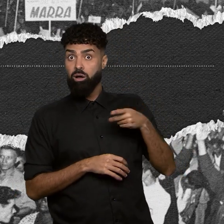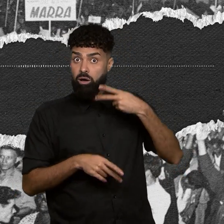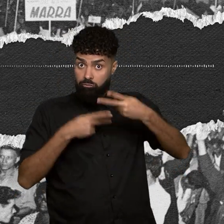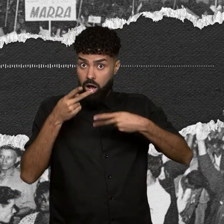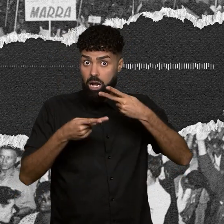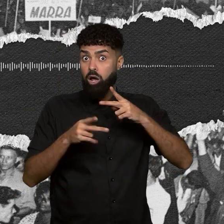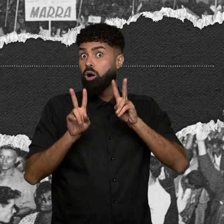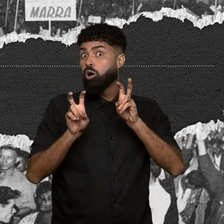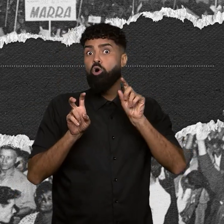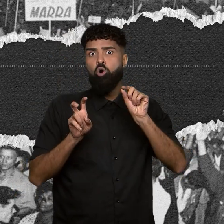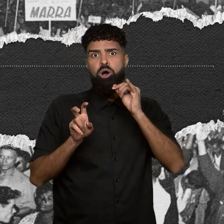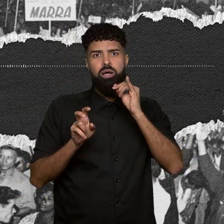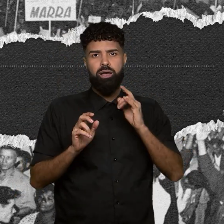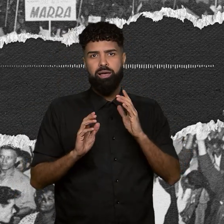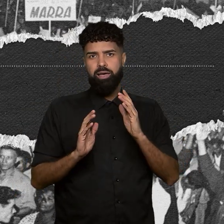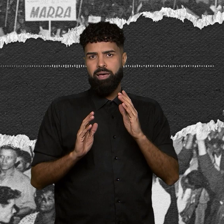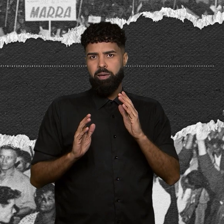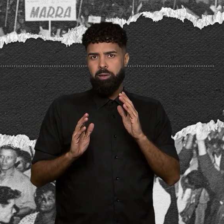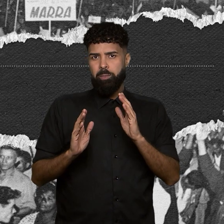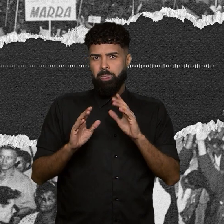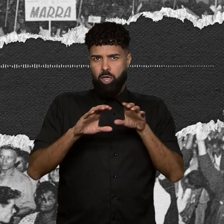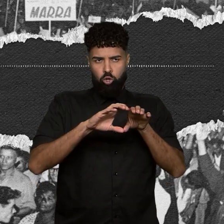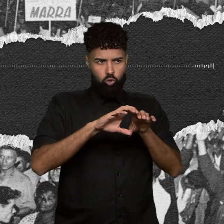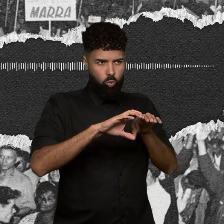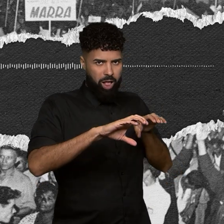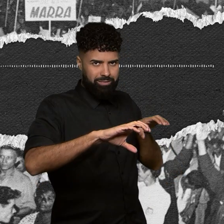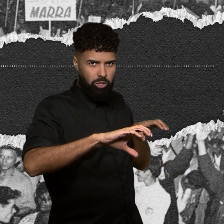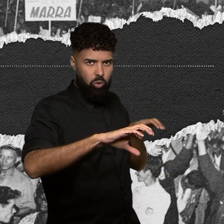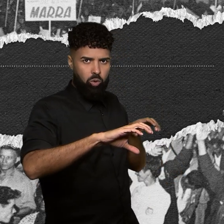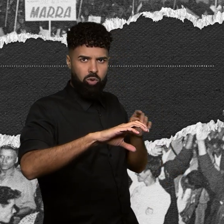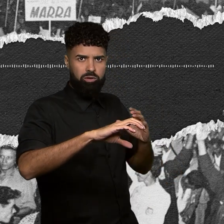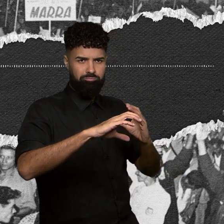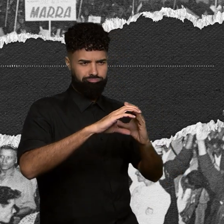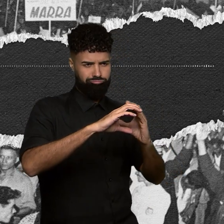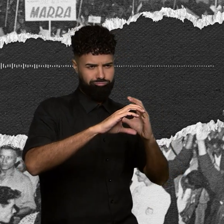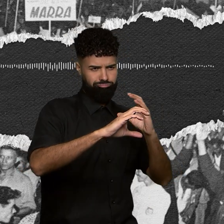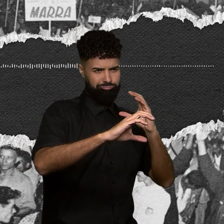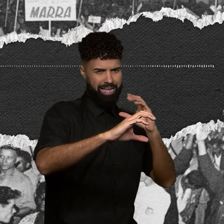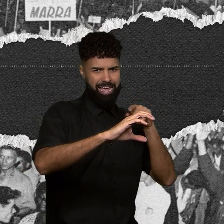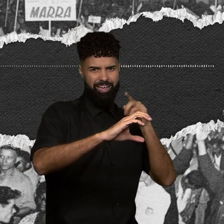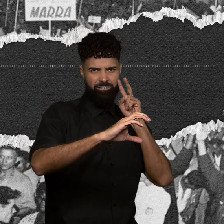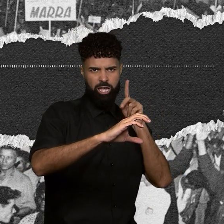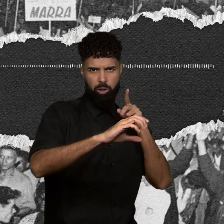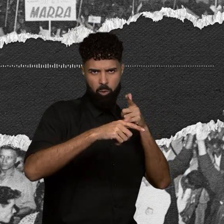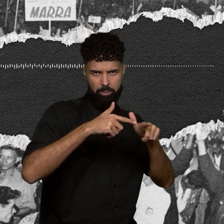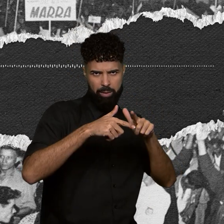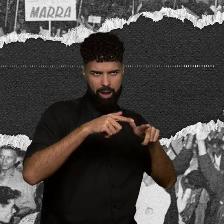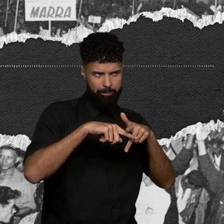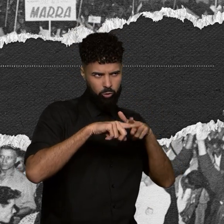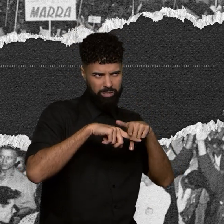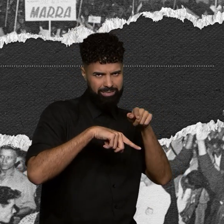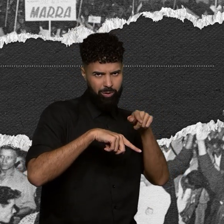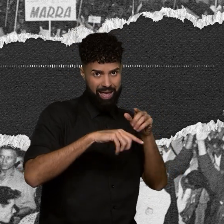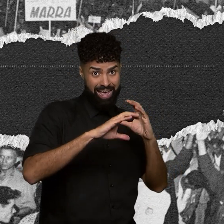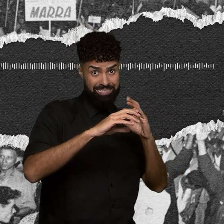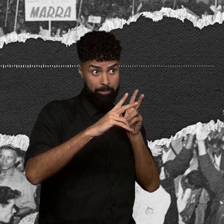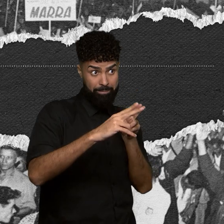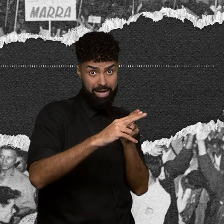de que uma parte da tubulação onde claramente se via problemas de manutenção nela teria sido cortada, né?